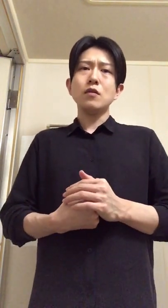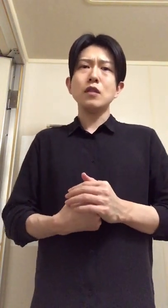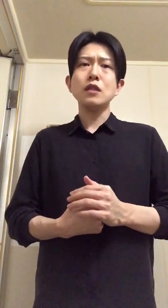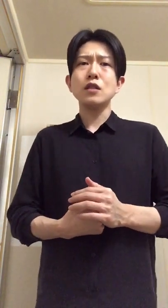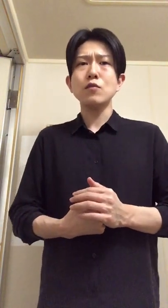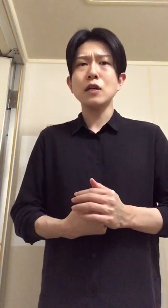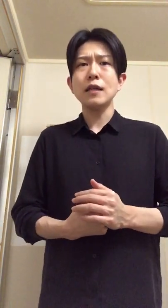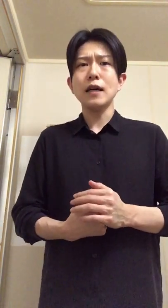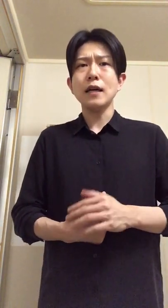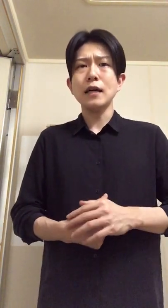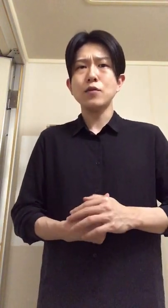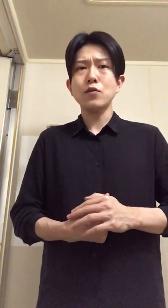いずれにしてもなんかあの